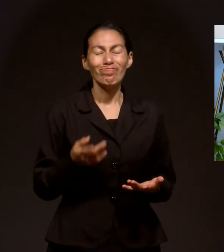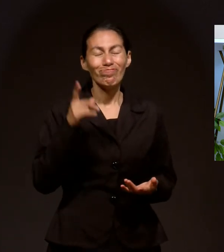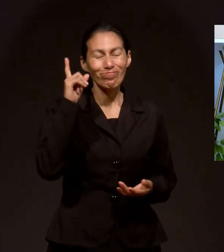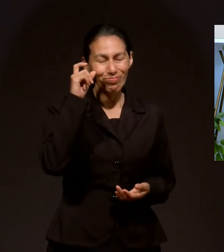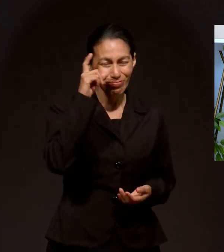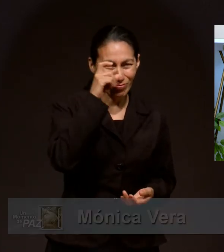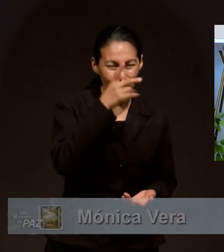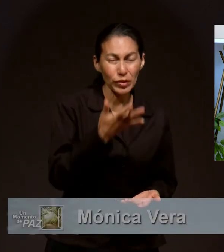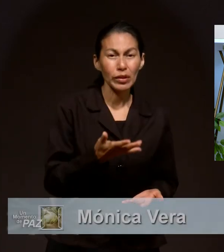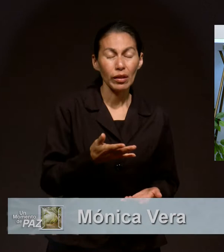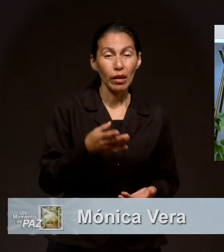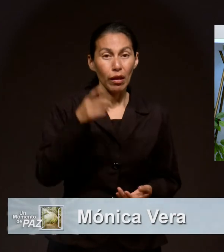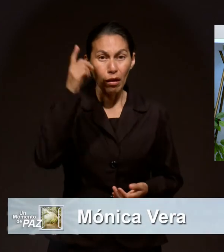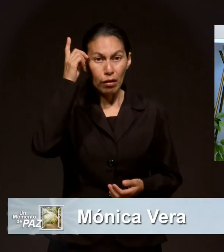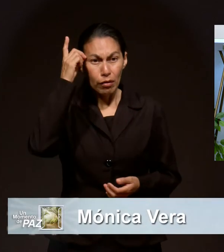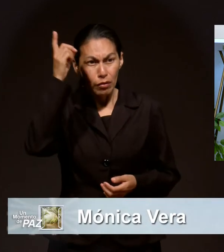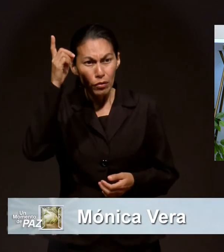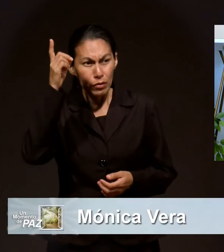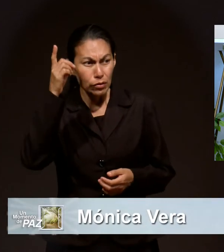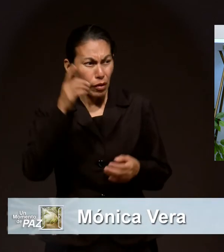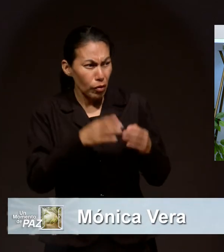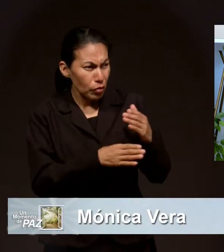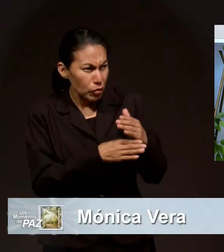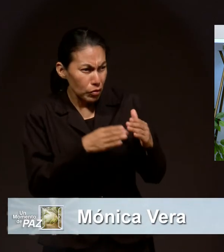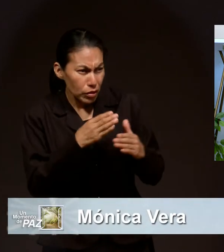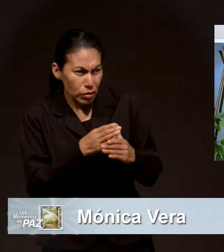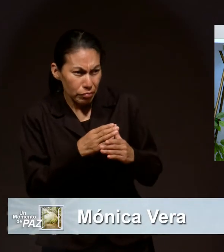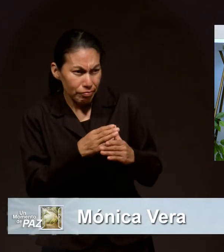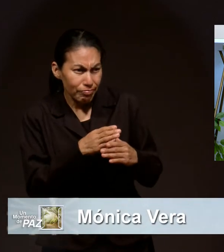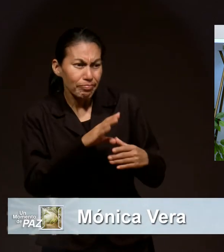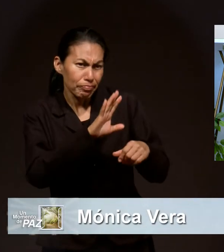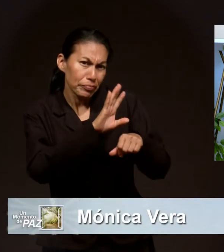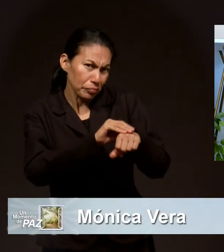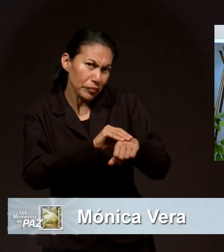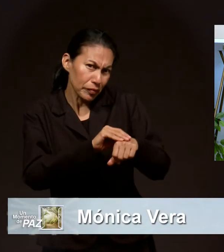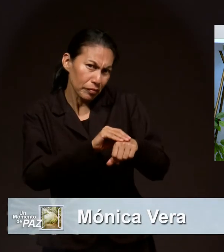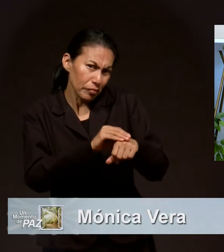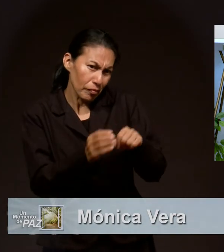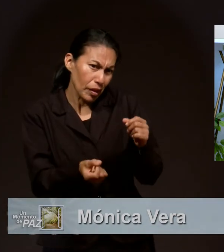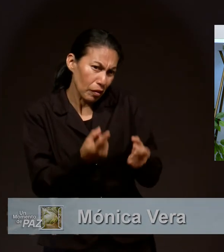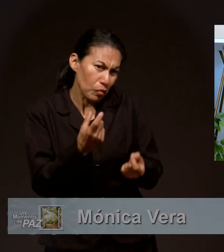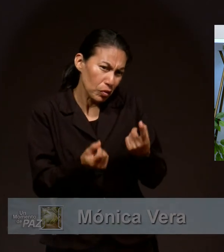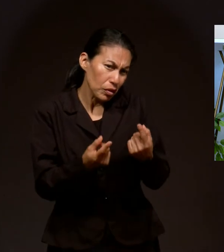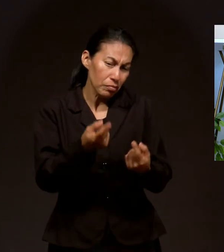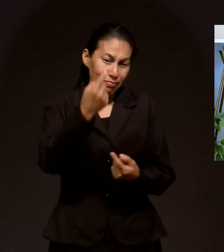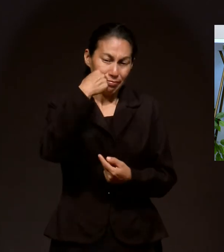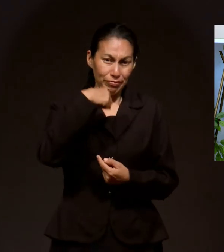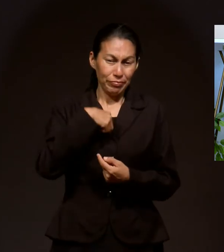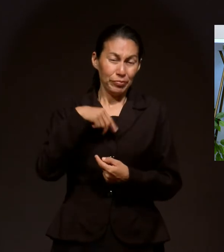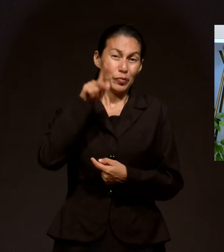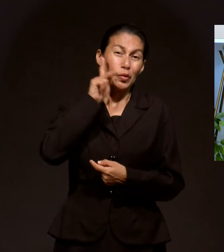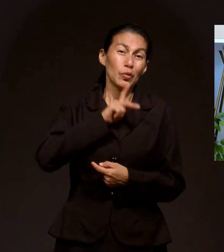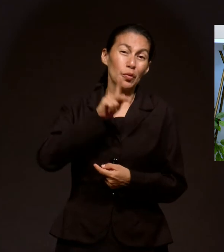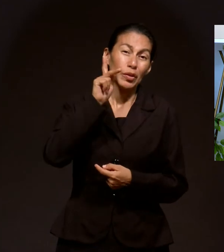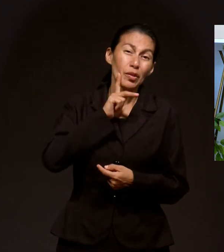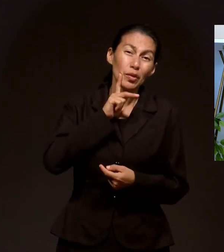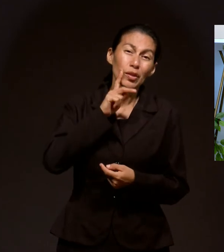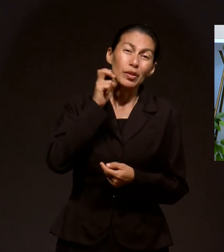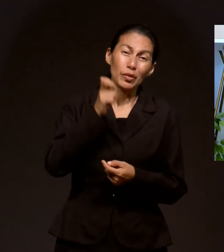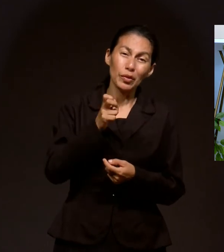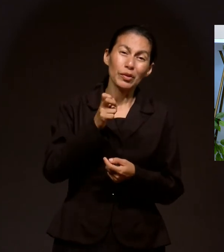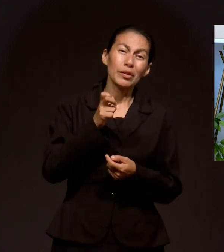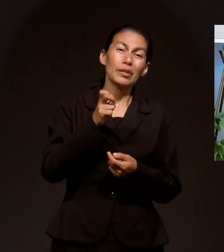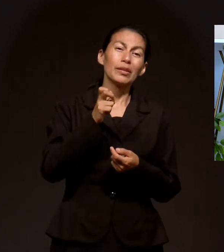Dios permite algunas cosas que nos prueban a lo máximo para